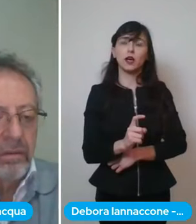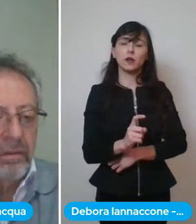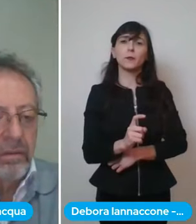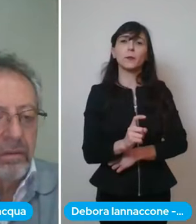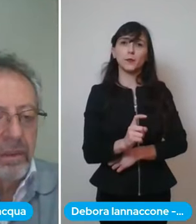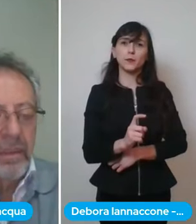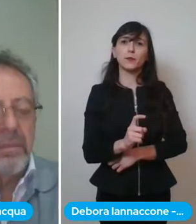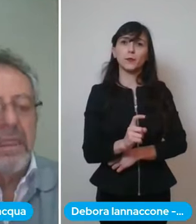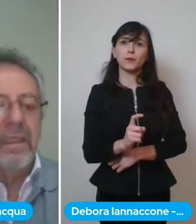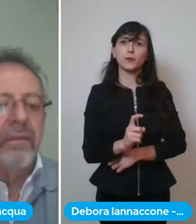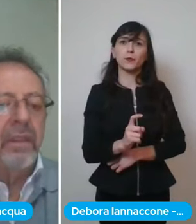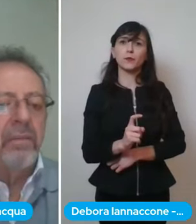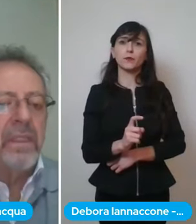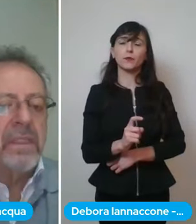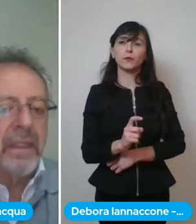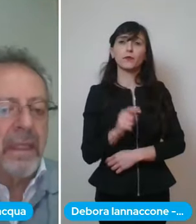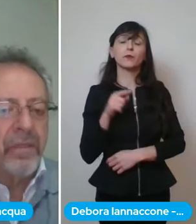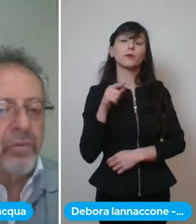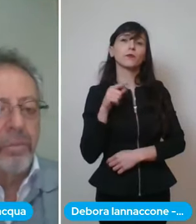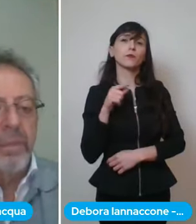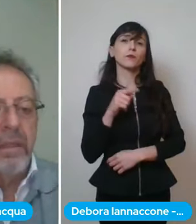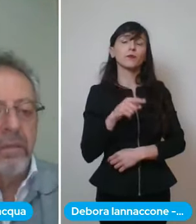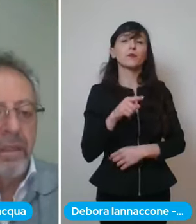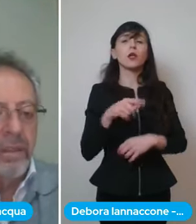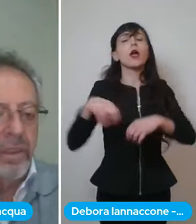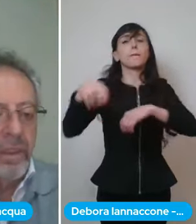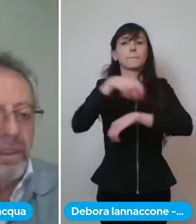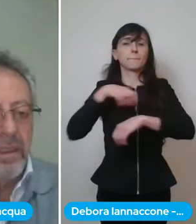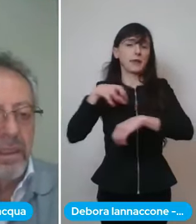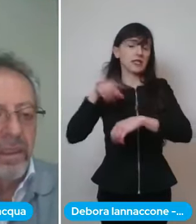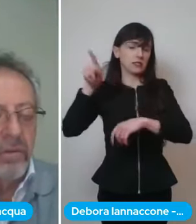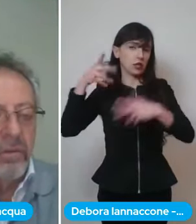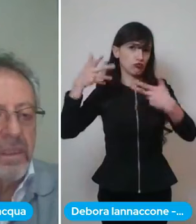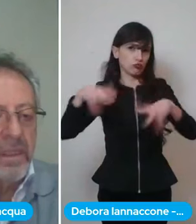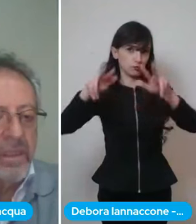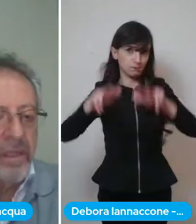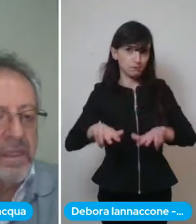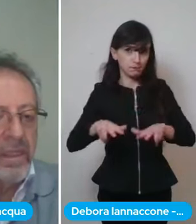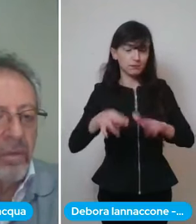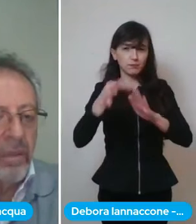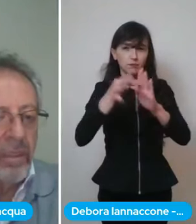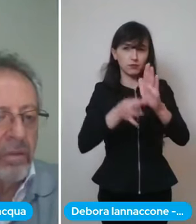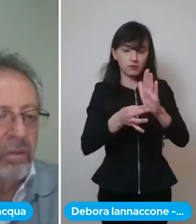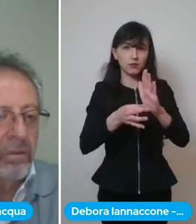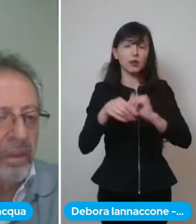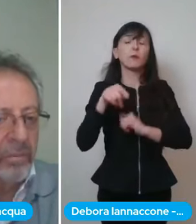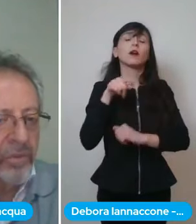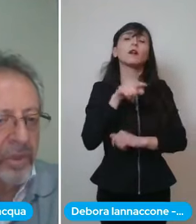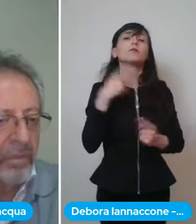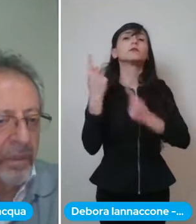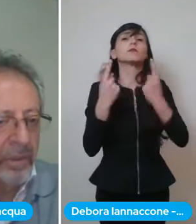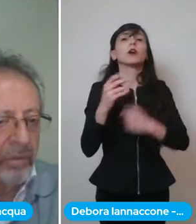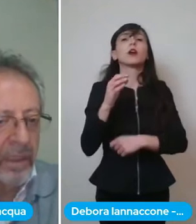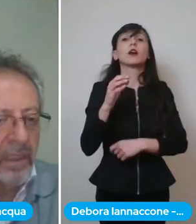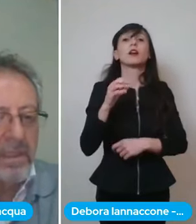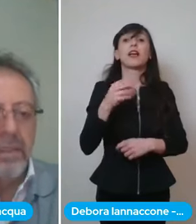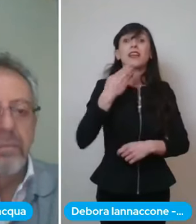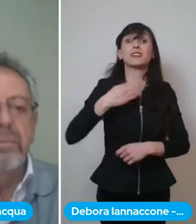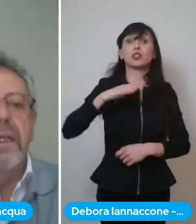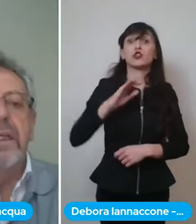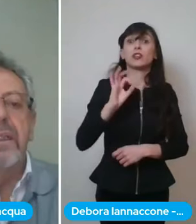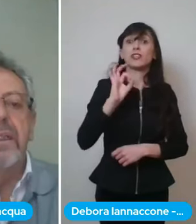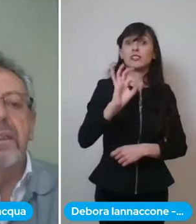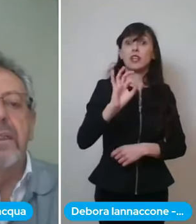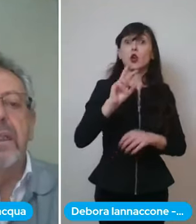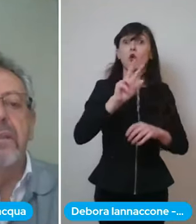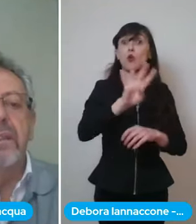determinato a livello ministeriale sul piano anche qui con con estensione 0 48 non è possibile prenotarsi